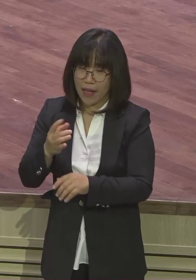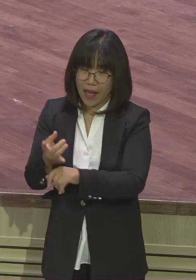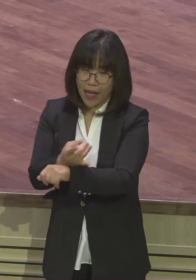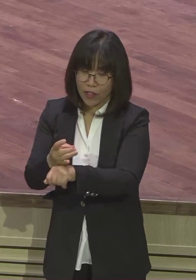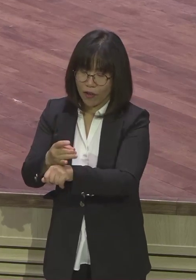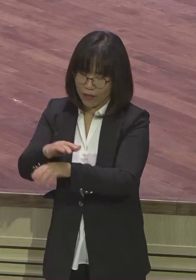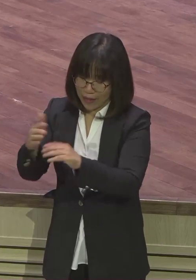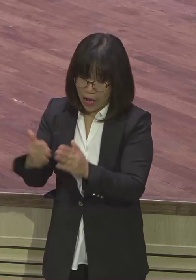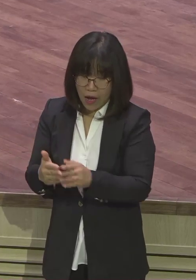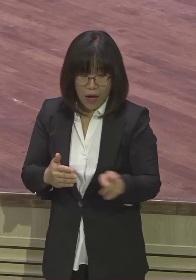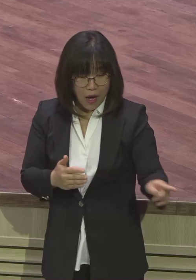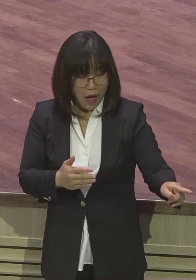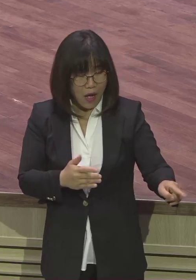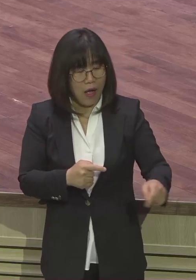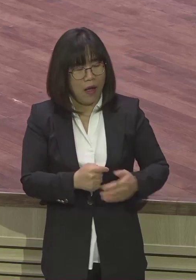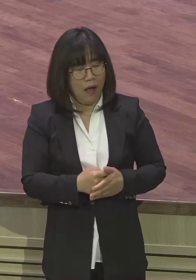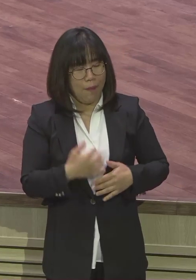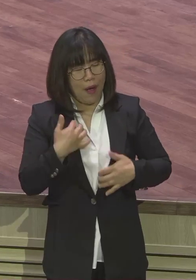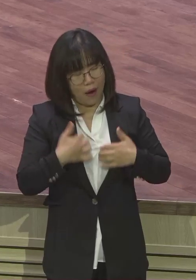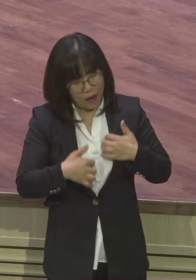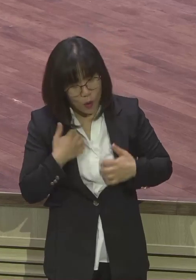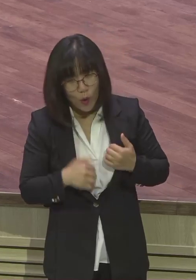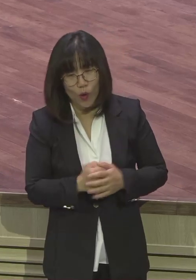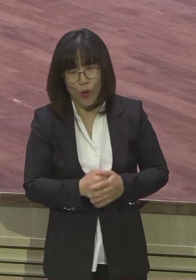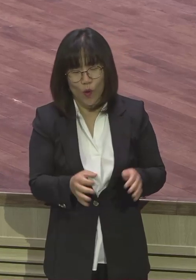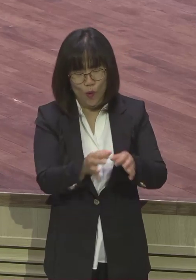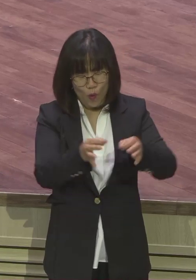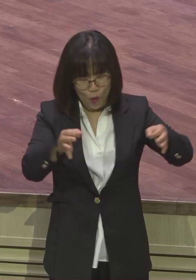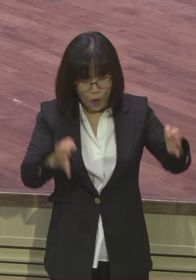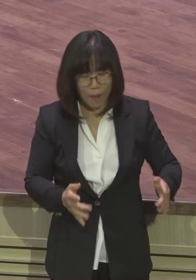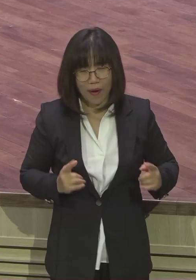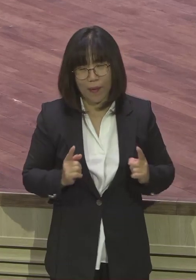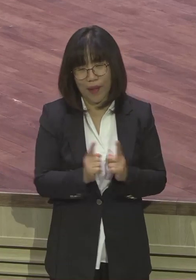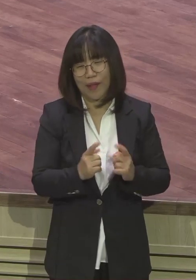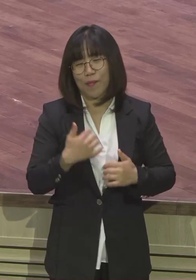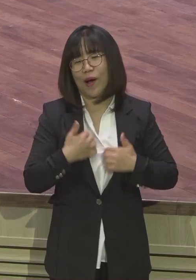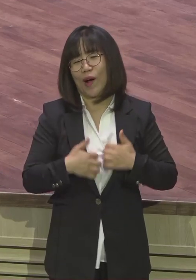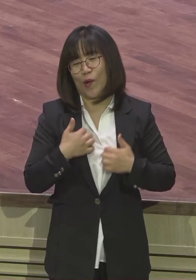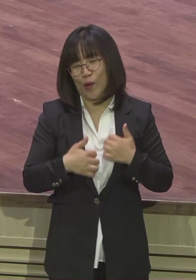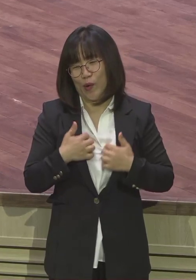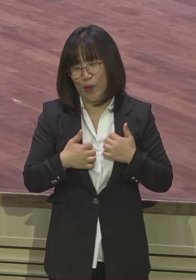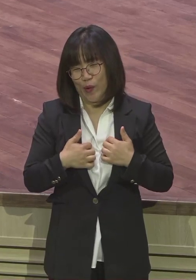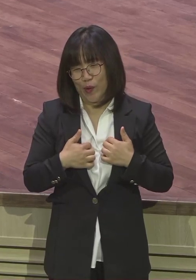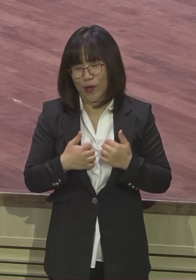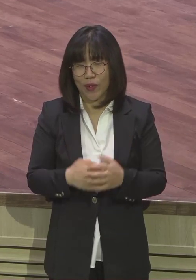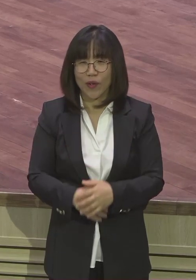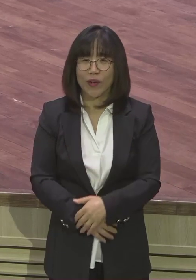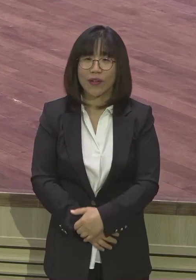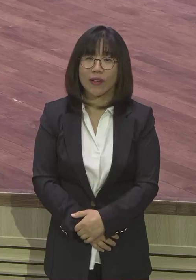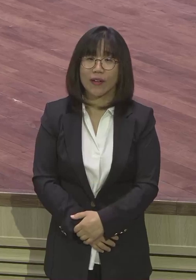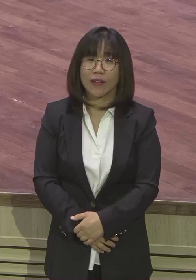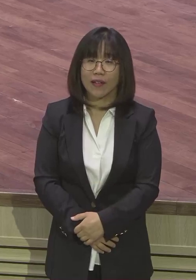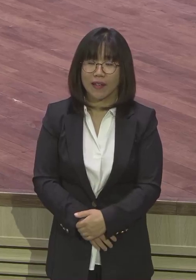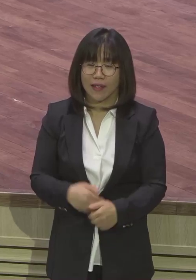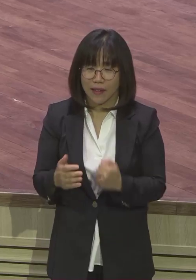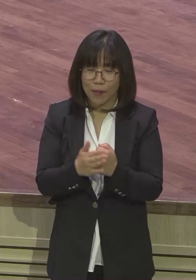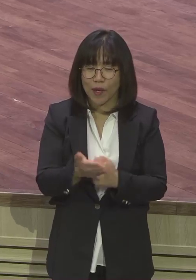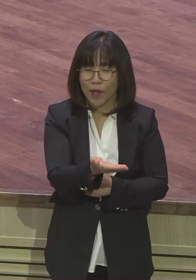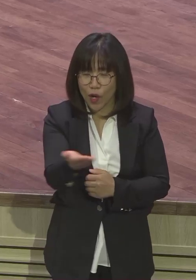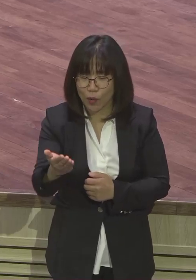사랑스러운 마음을 확 바꾸본 거예요. 하나님이 하시면 하십니다. 그래서 화해를 갈 때요. 기도하시기 바랍니다. 하나님.